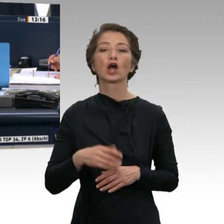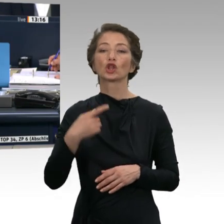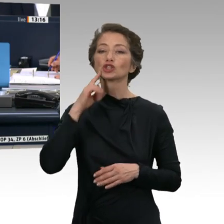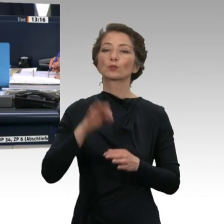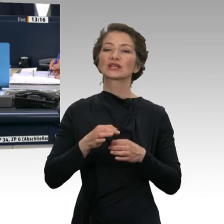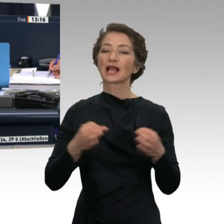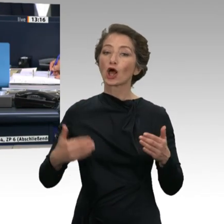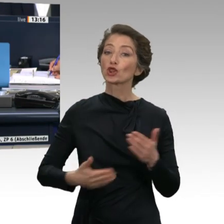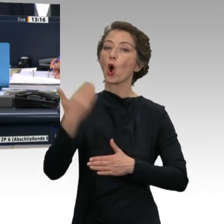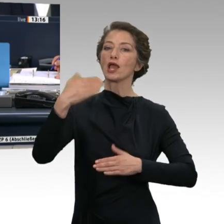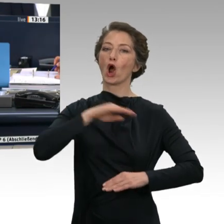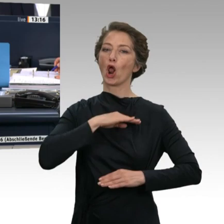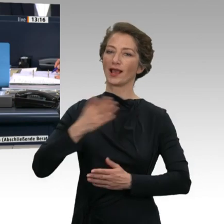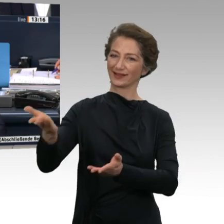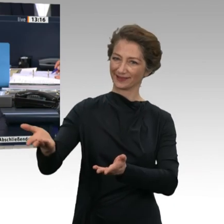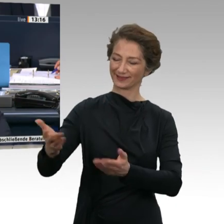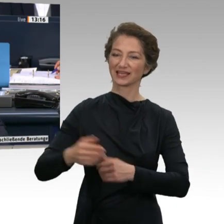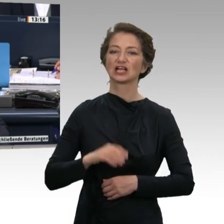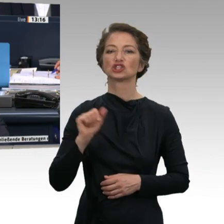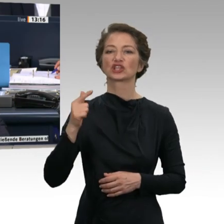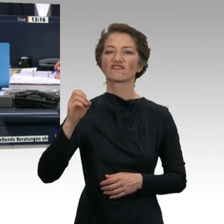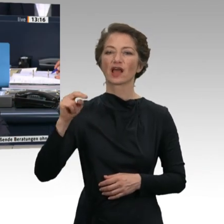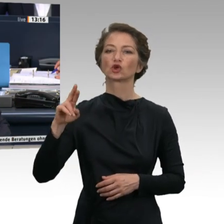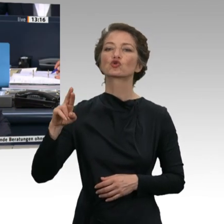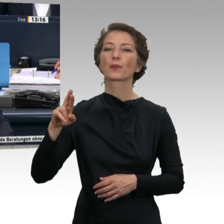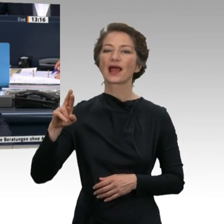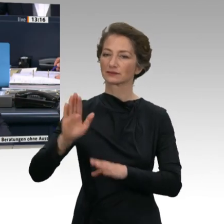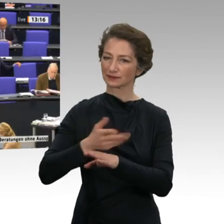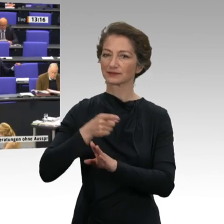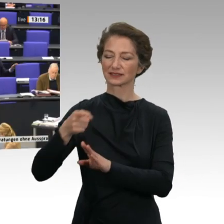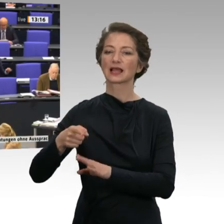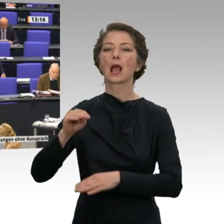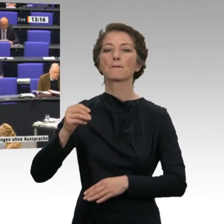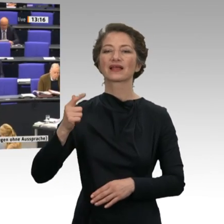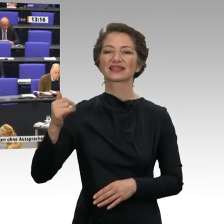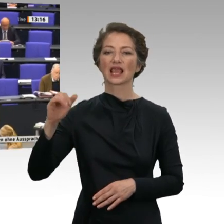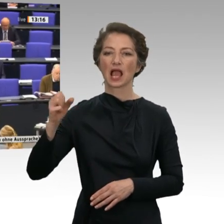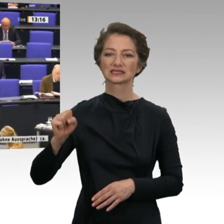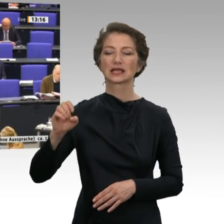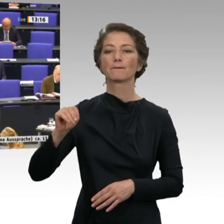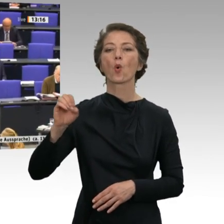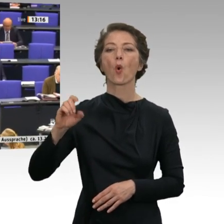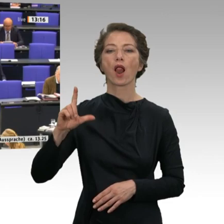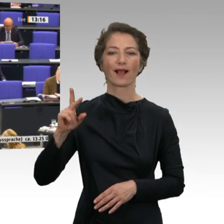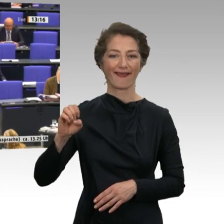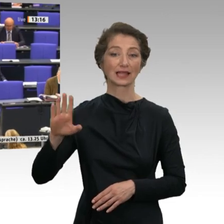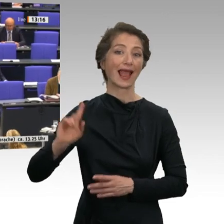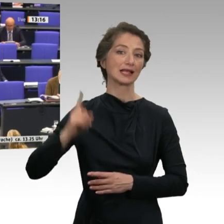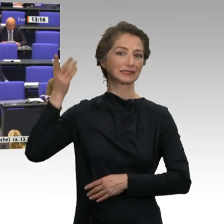den Stefan Ruppert. ist nachgerückt der Kollege Matthias Nölke. Er hat heute seine erste Rede. Zu diesem Zweck sind ganz viele Abgeordnete der FDP